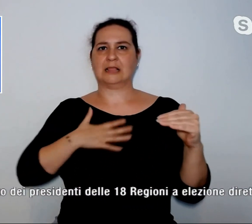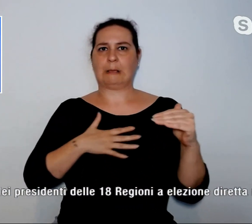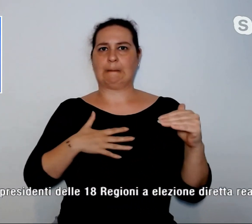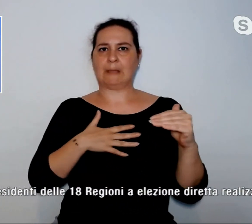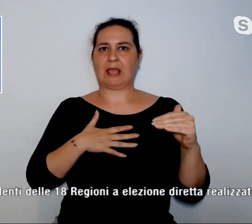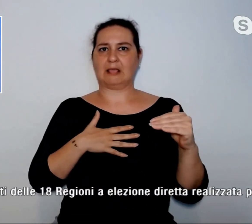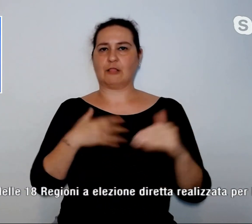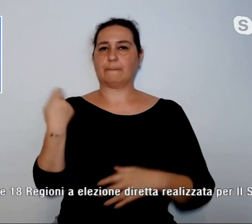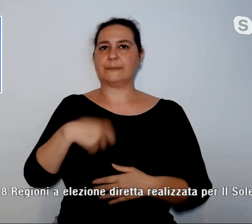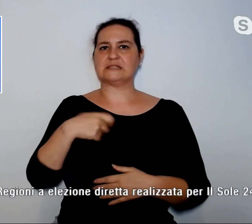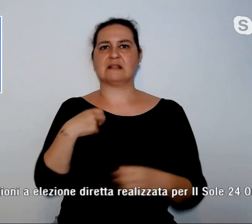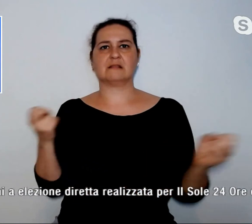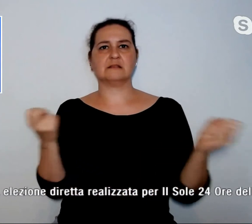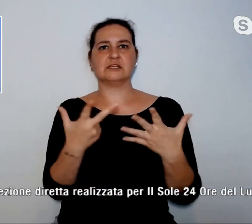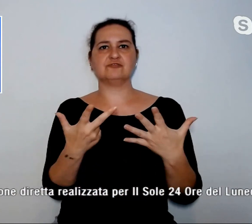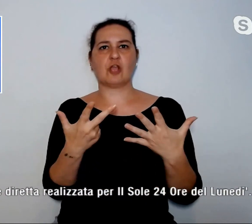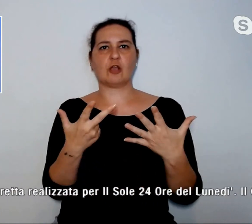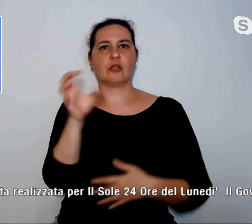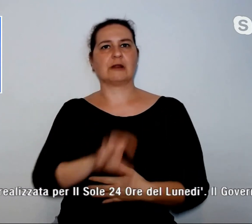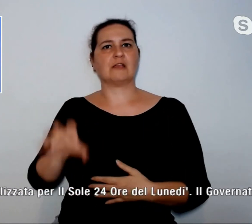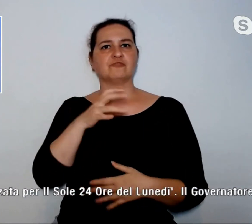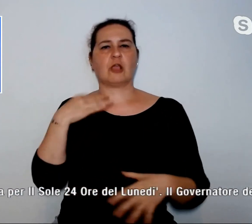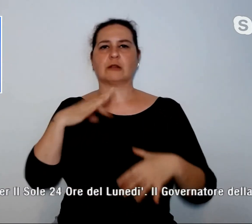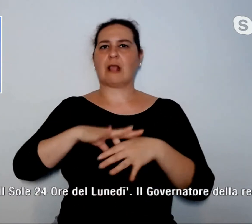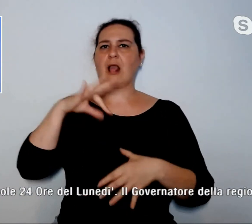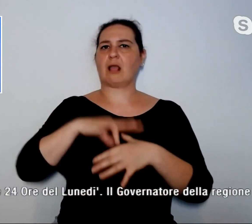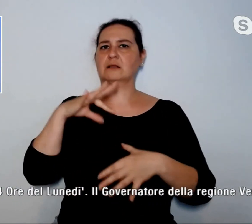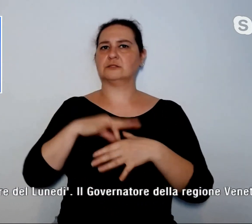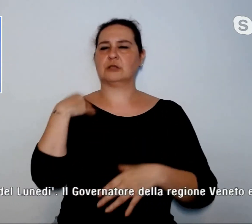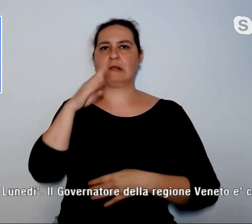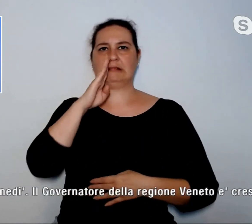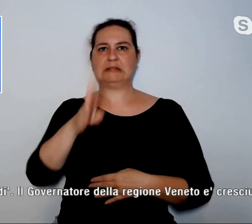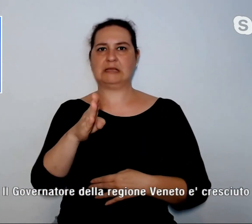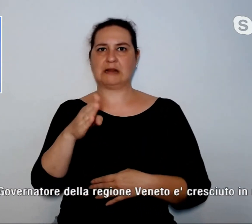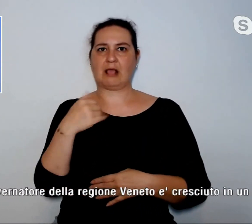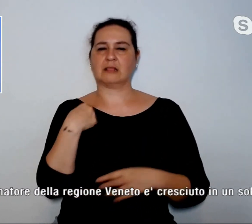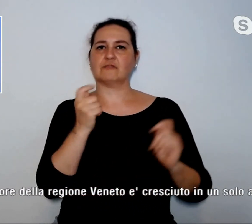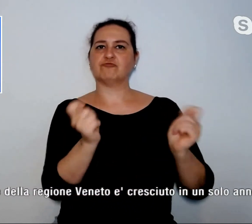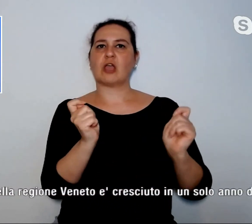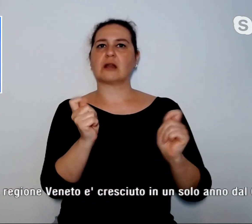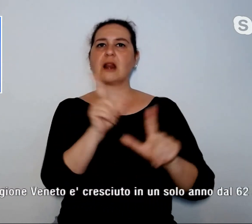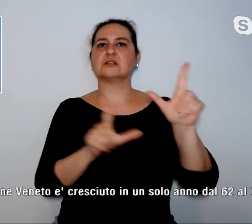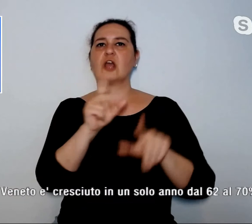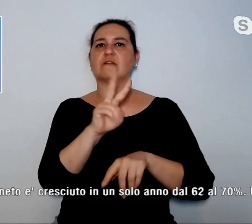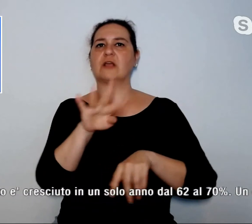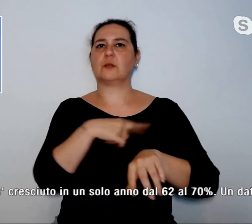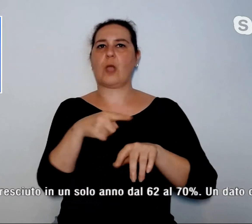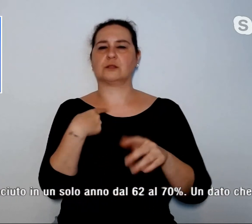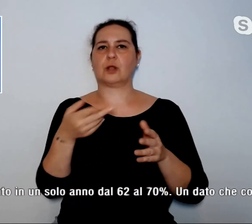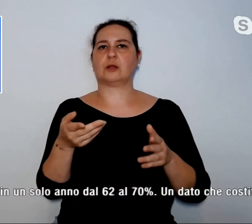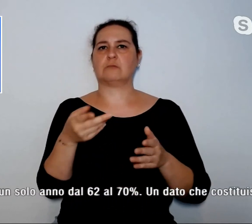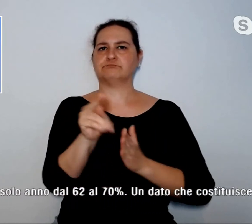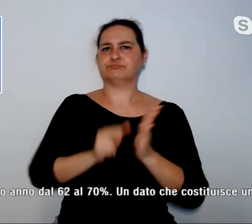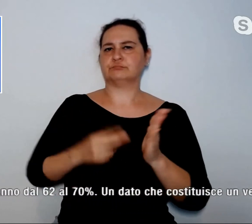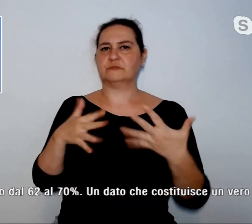regioni a elezione diretta, realizzata dal Sole 24 Ore. Il governatore della Regione Veneto